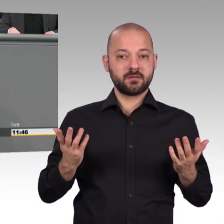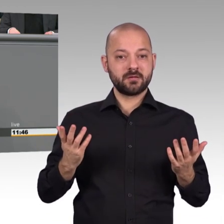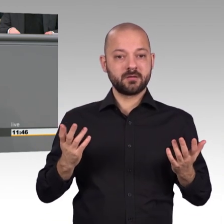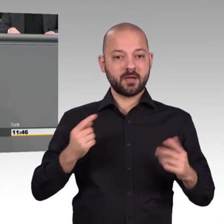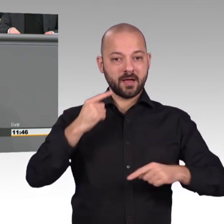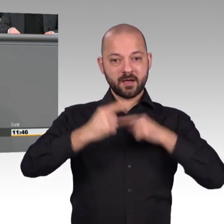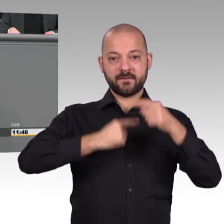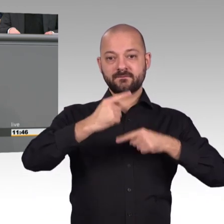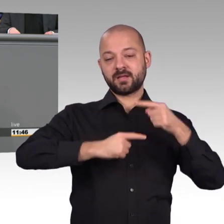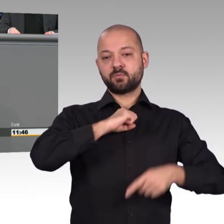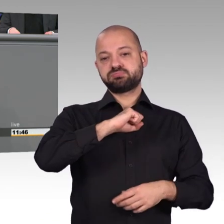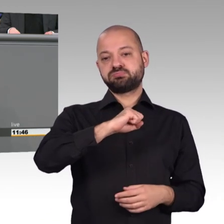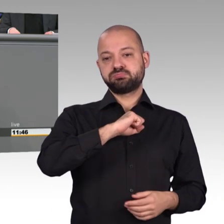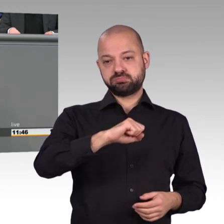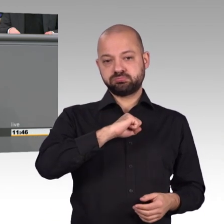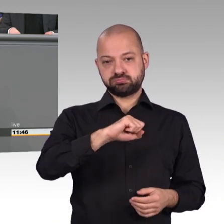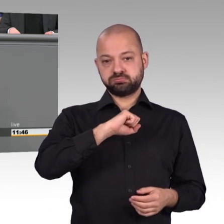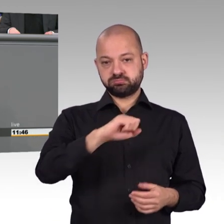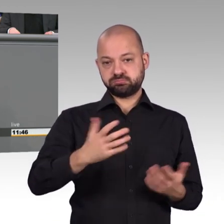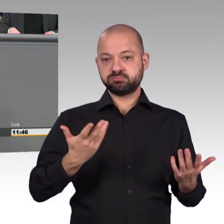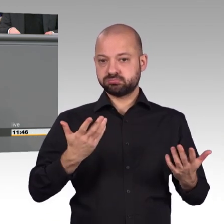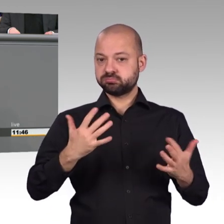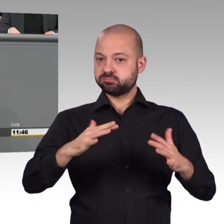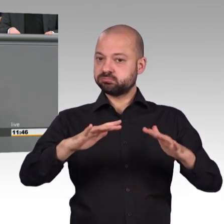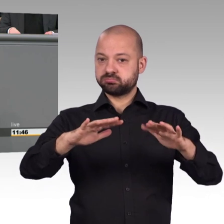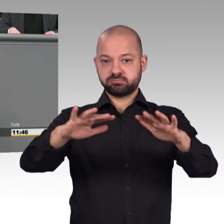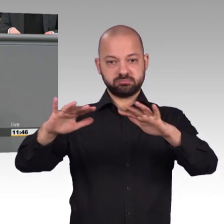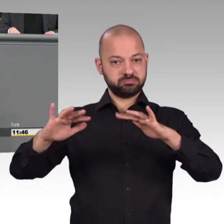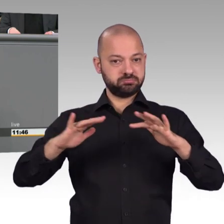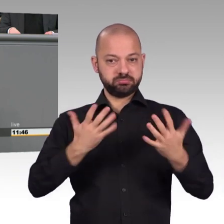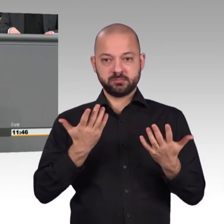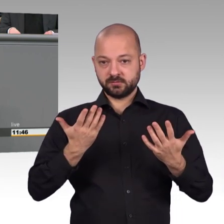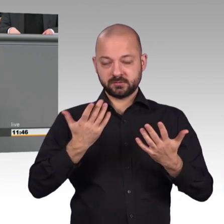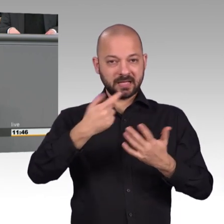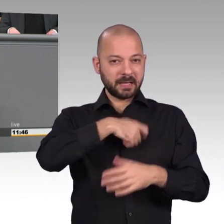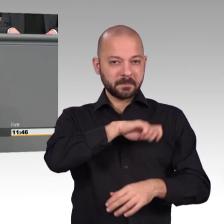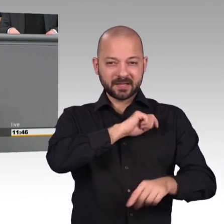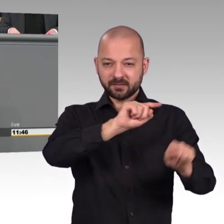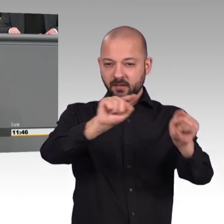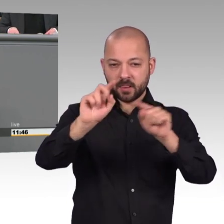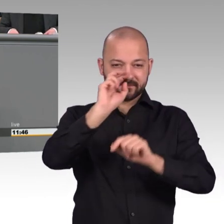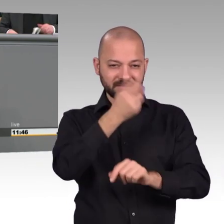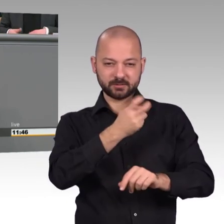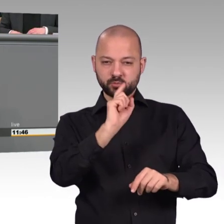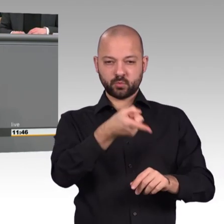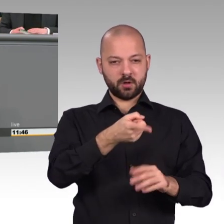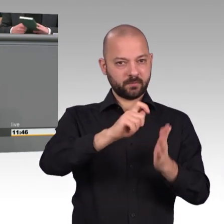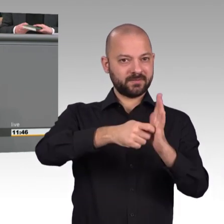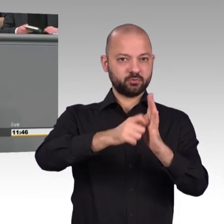Ermittlungsbehörden mit einkalkulieren. Meine Damen und Herren, die Sicherstellung der Vertraulichkeit von Kommunikationsdaten ist ein ebenso hohes Gut